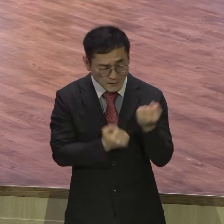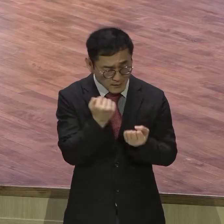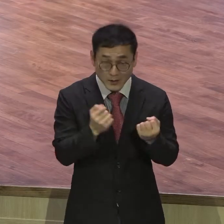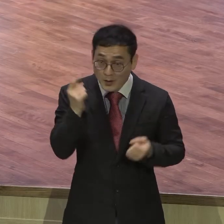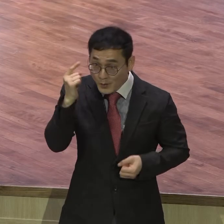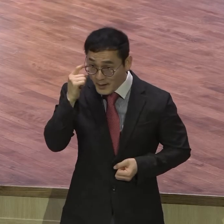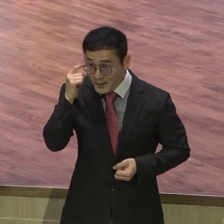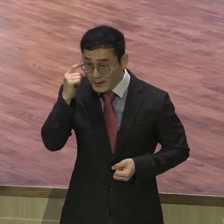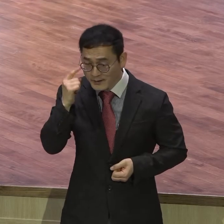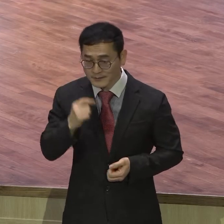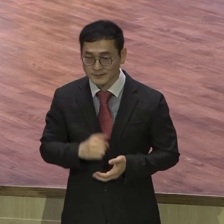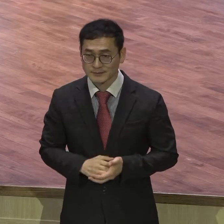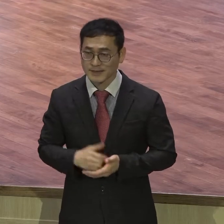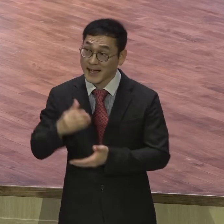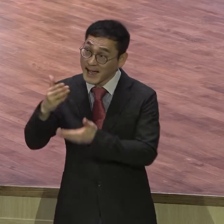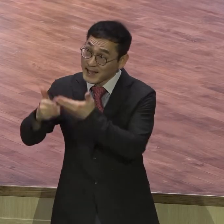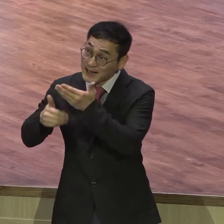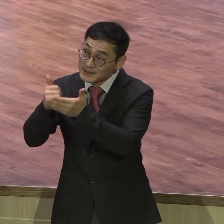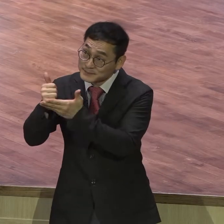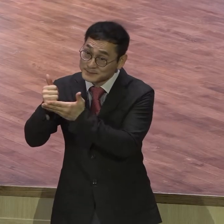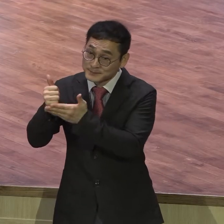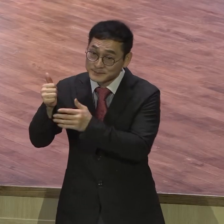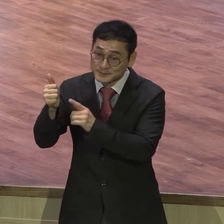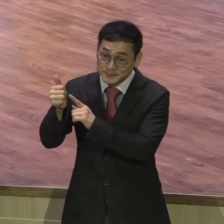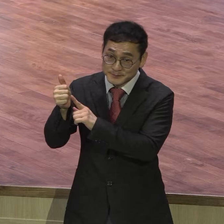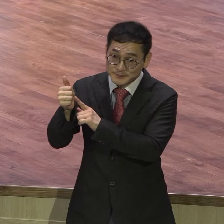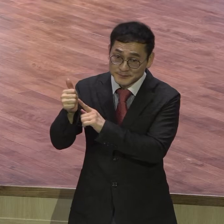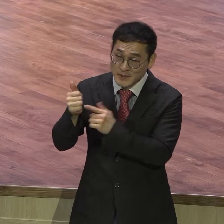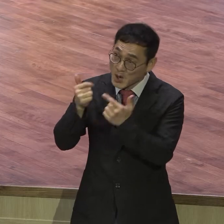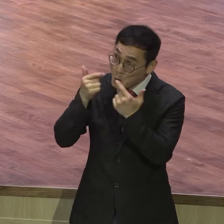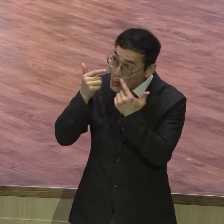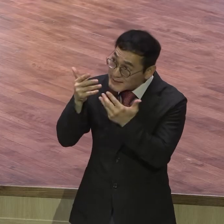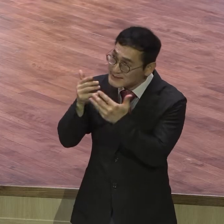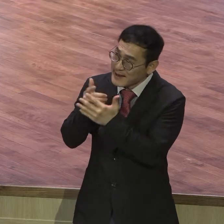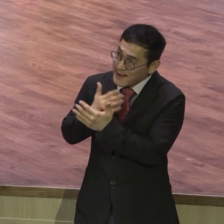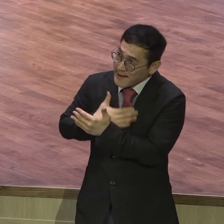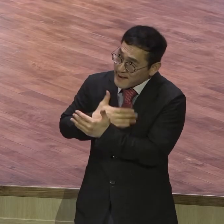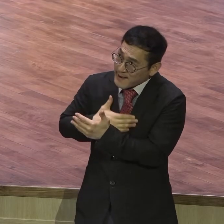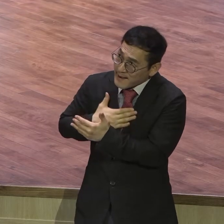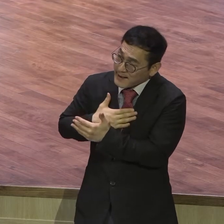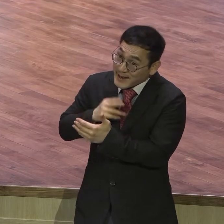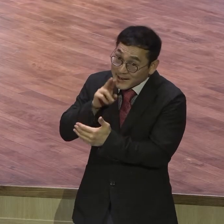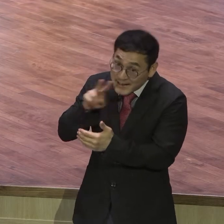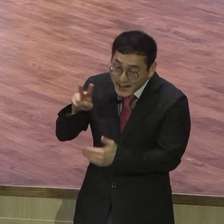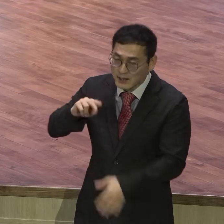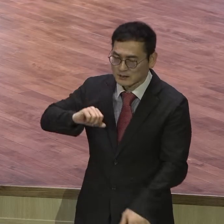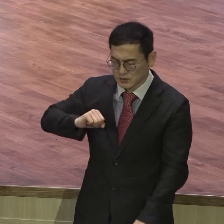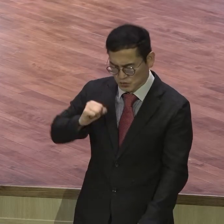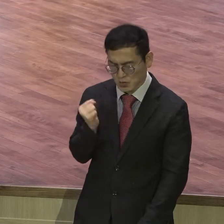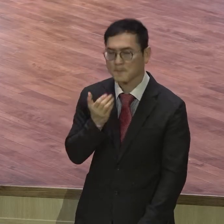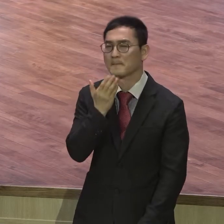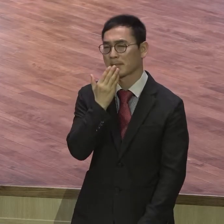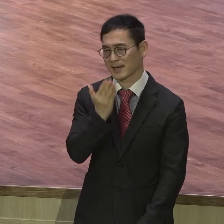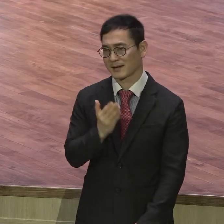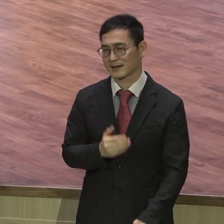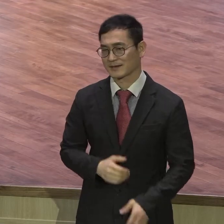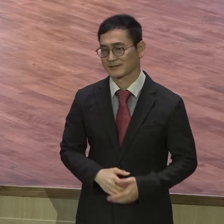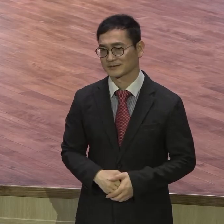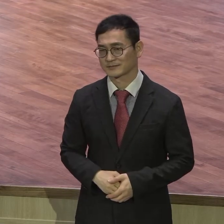누구신지를 제대로 알아야 온전히 순종할 수 있다는 것입니다 하나님을 알아야 내가